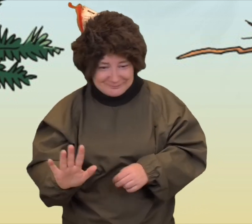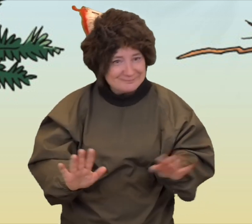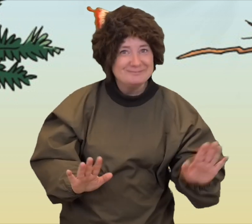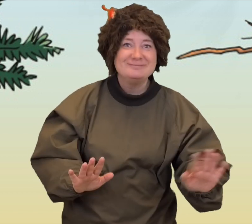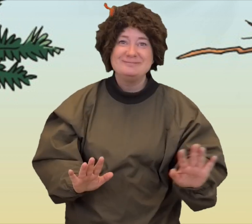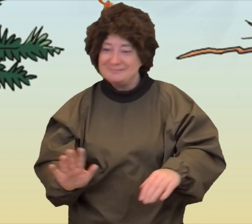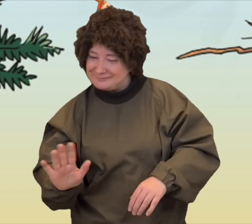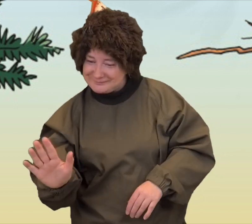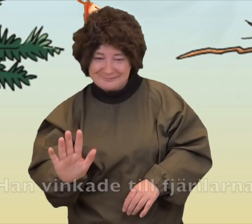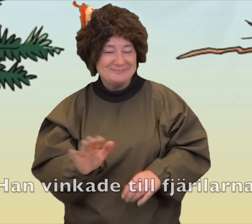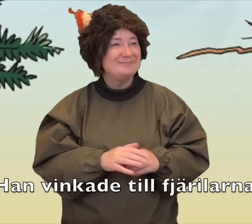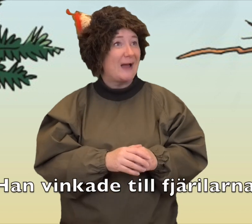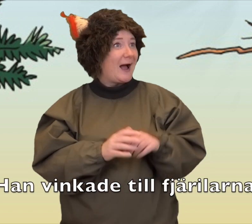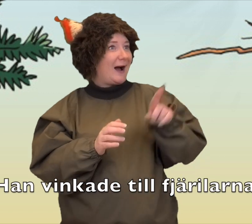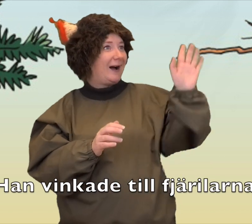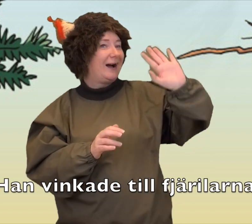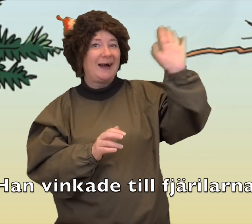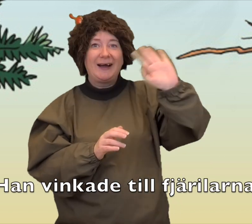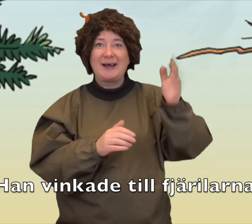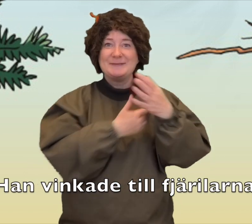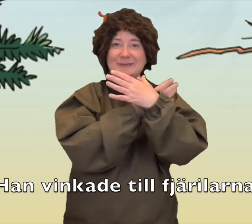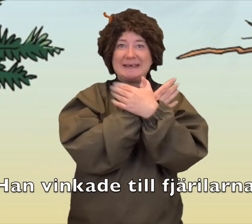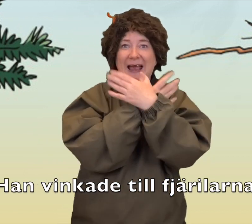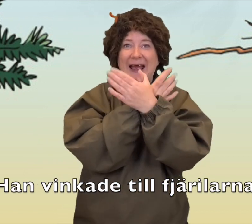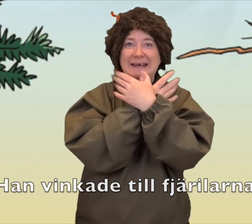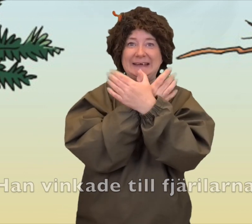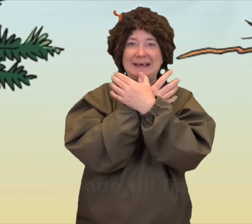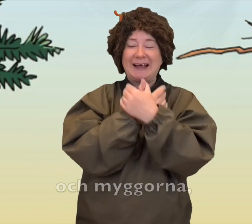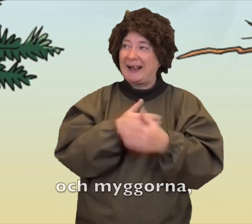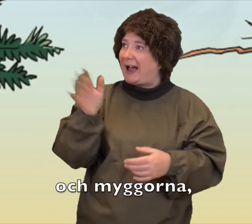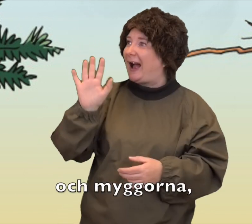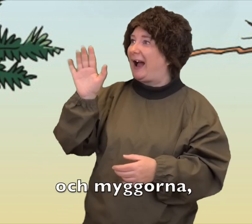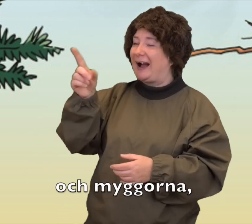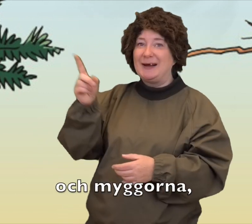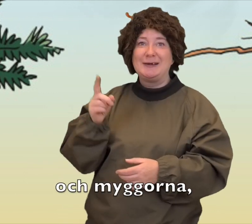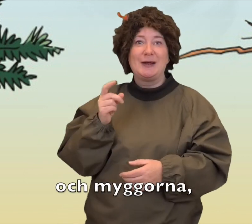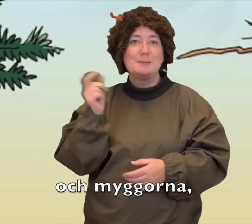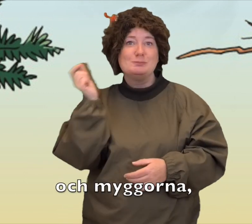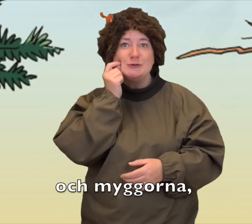Han vinkade till fjärilarna och myggorna